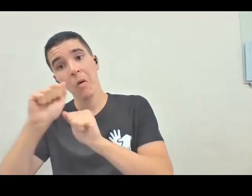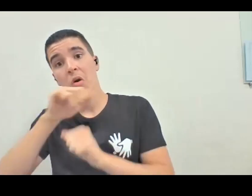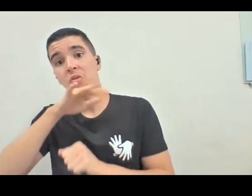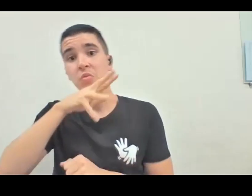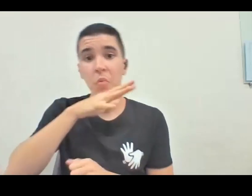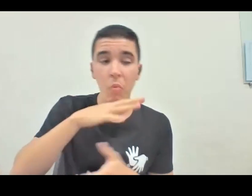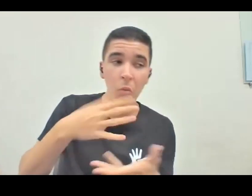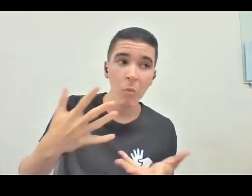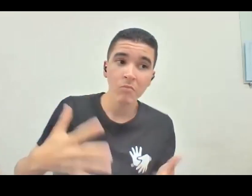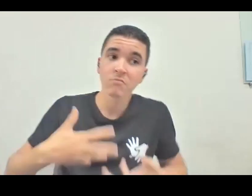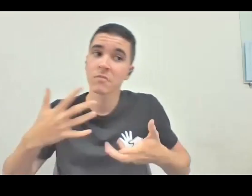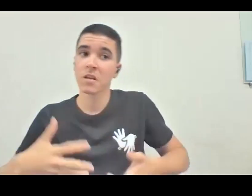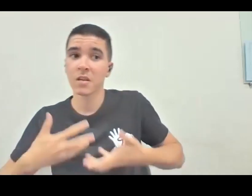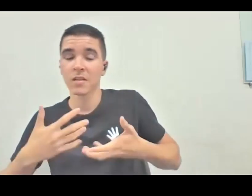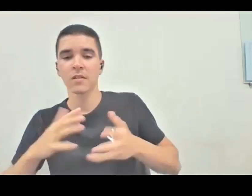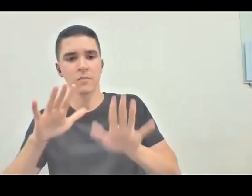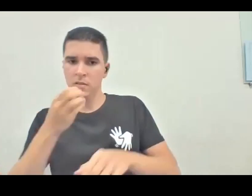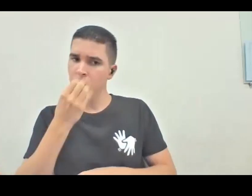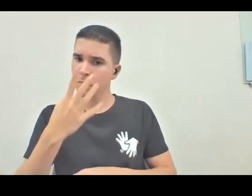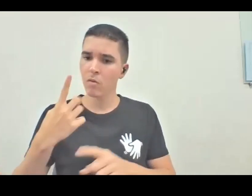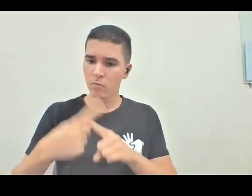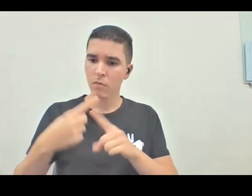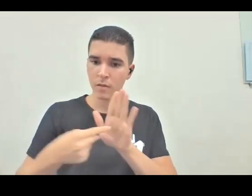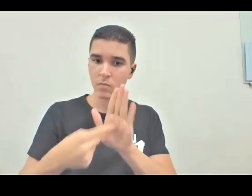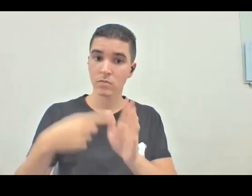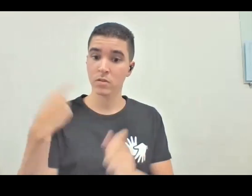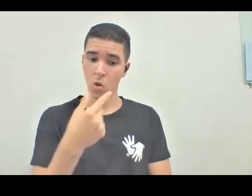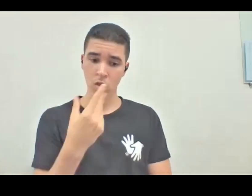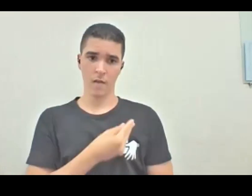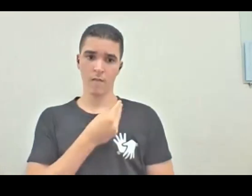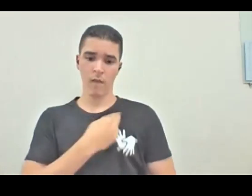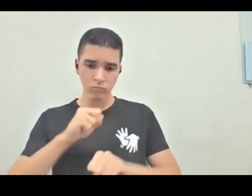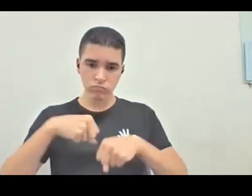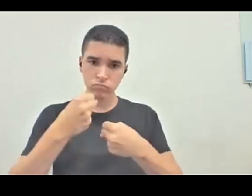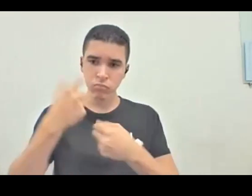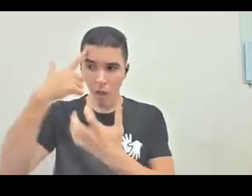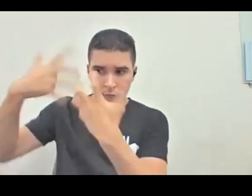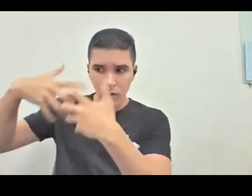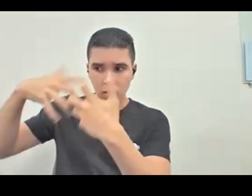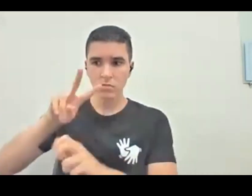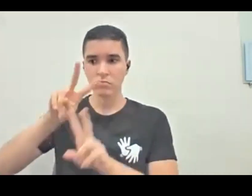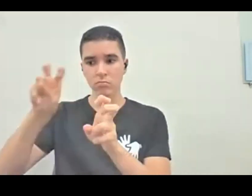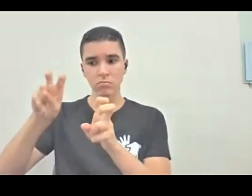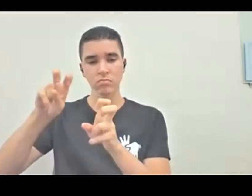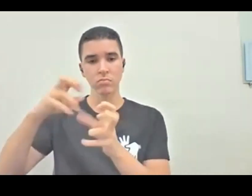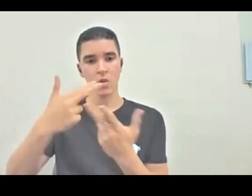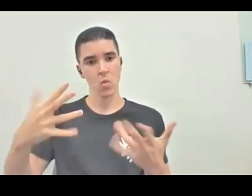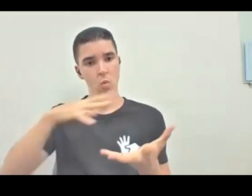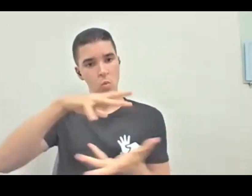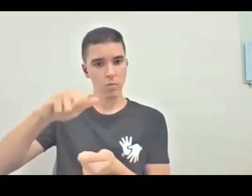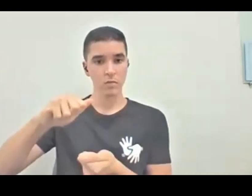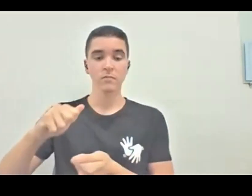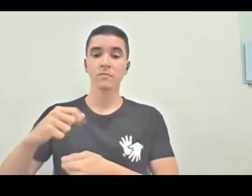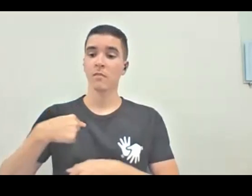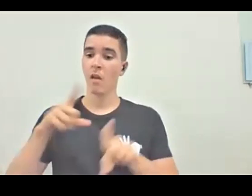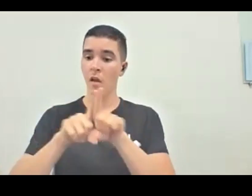quer dizer que a gente tá vivo, está refletindo sobre as coisas do mundo, e eu também aprendi muito com algumas coisas que eu ouvi ontem,